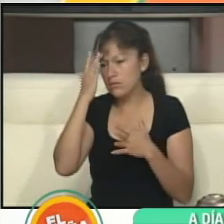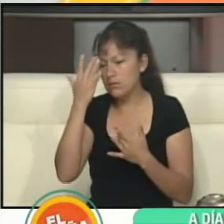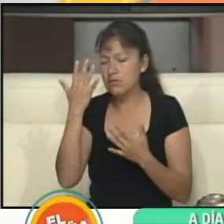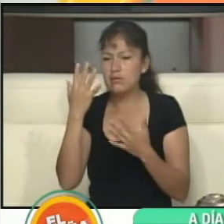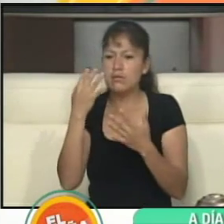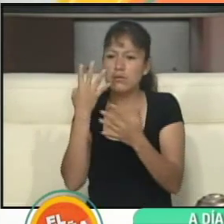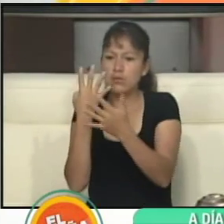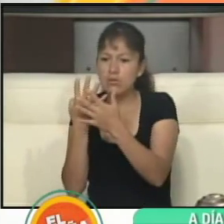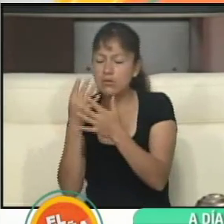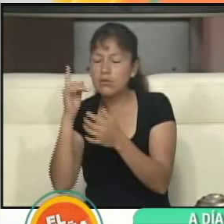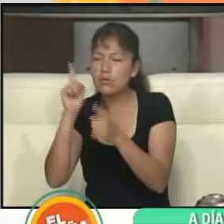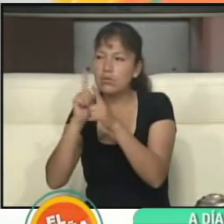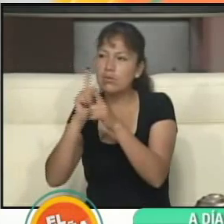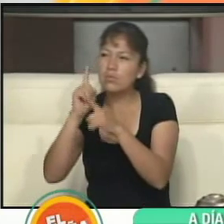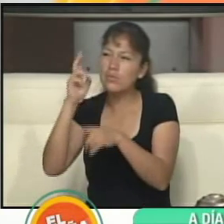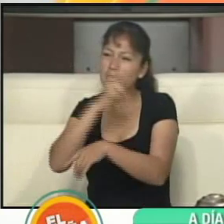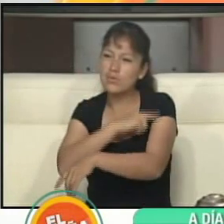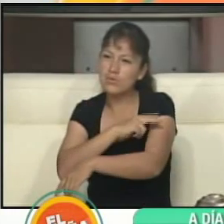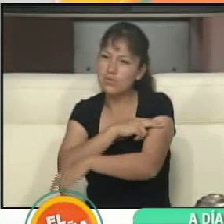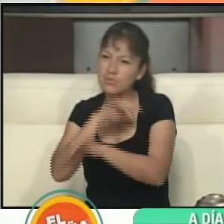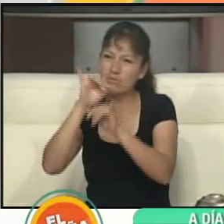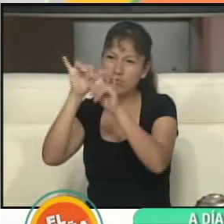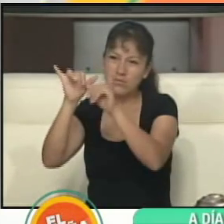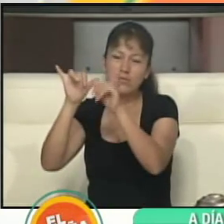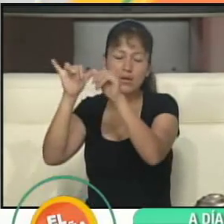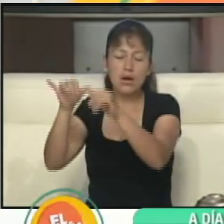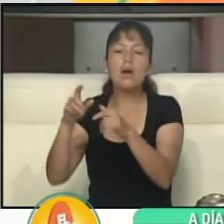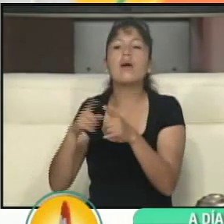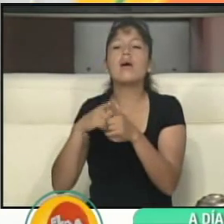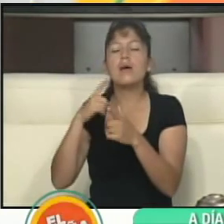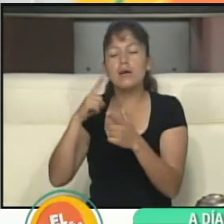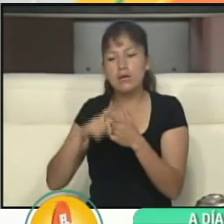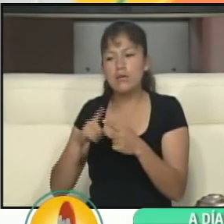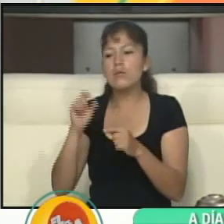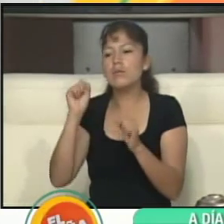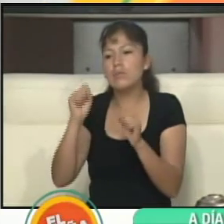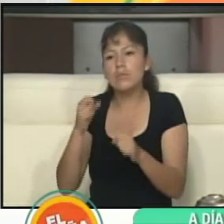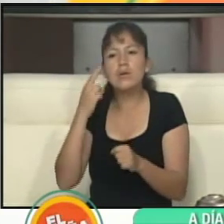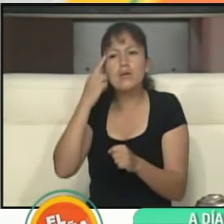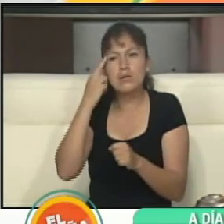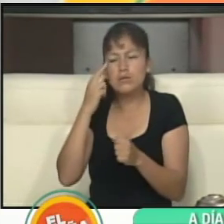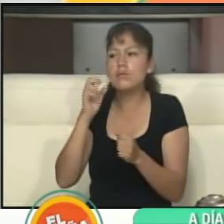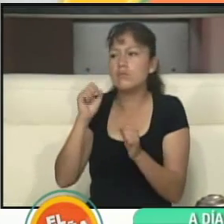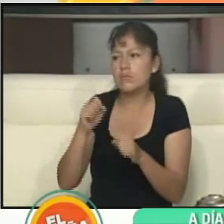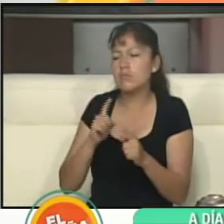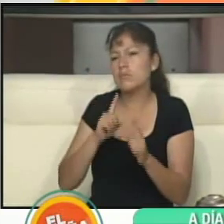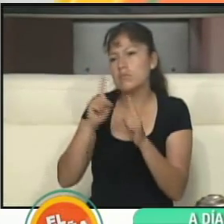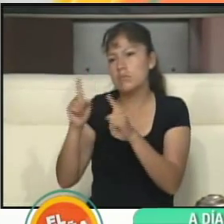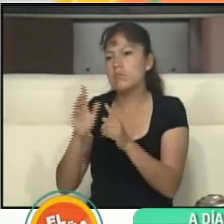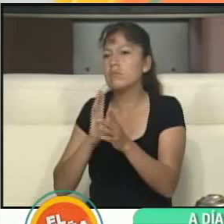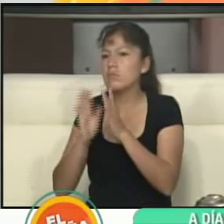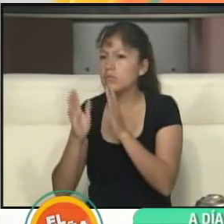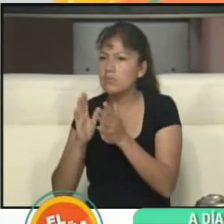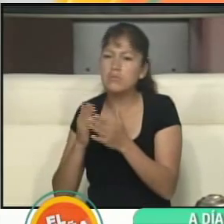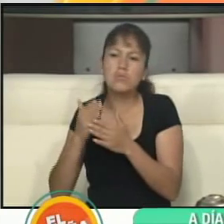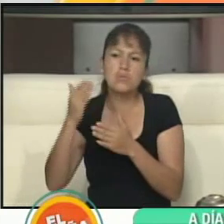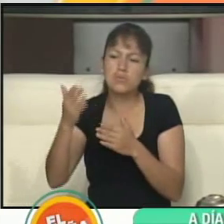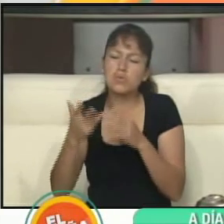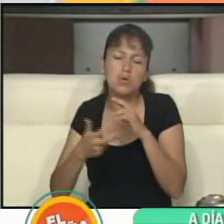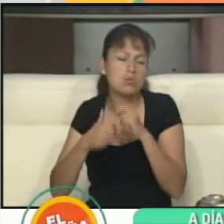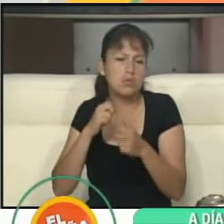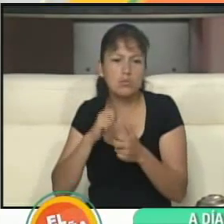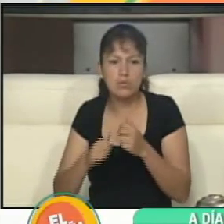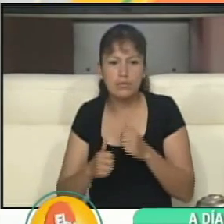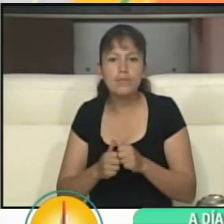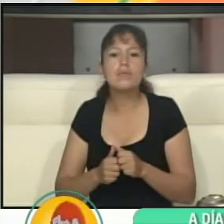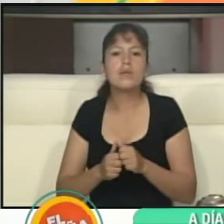internado o tengan otra situación, podrían no ir a emitir su voto, pero tendrán que justificar posteriormente. Bueno, entonces